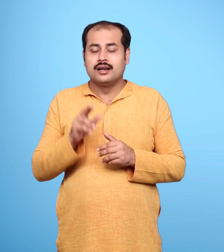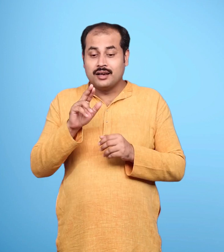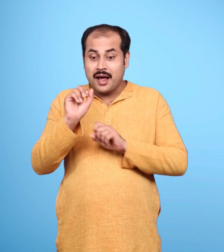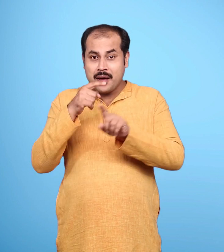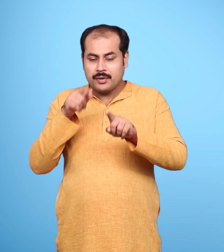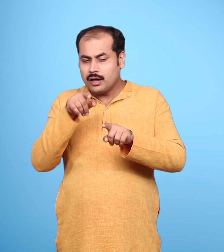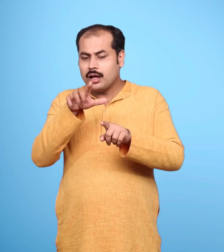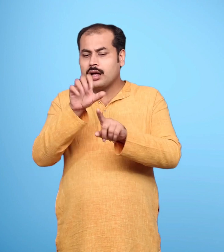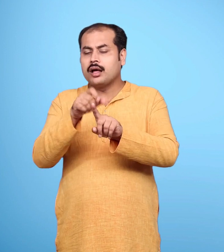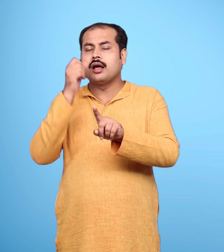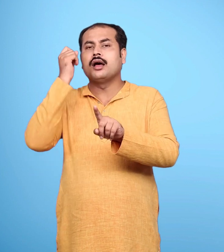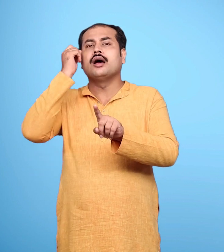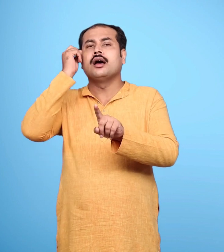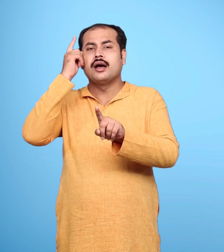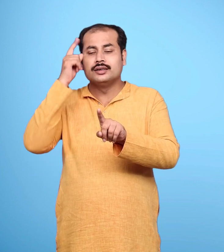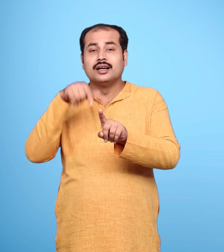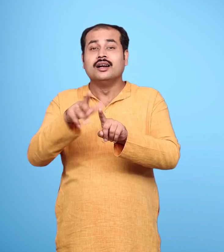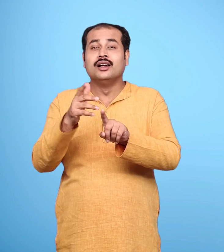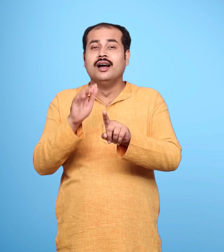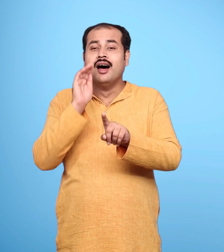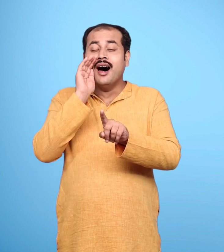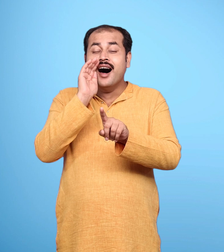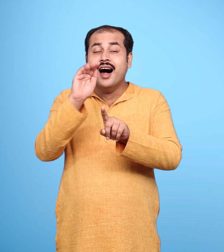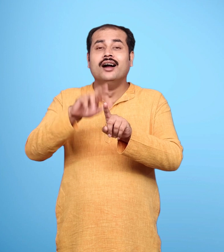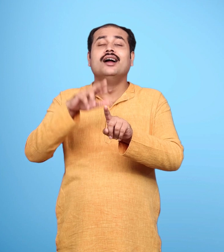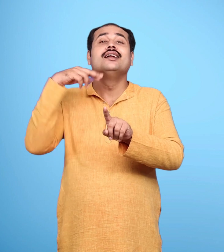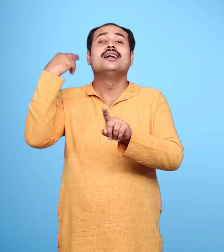उन्ही समझने में देर नहीं लगी की पुकार की मंशा क्या है